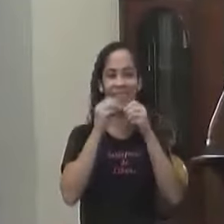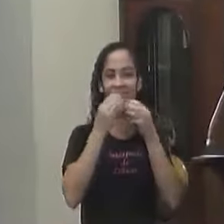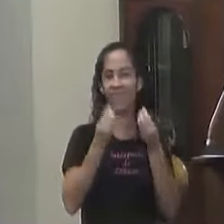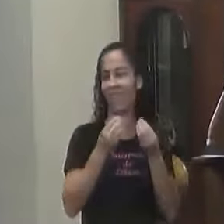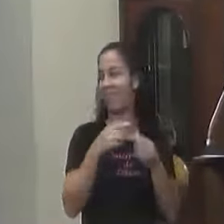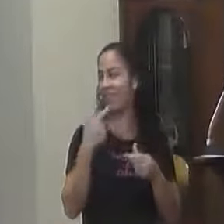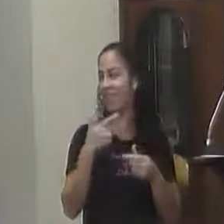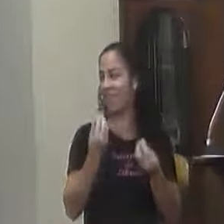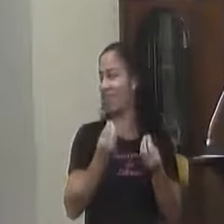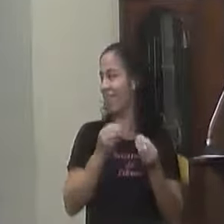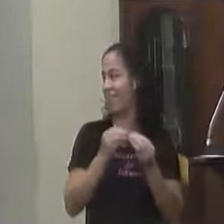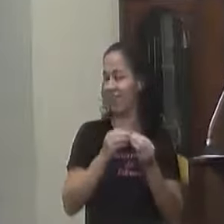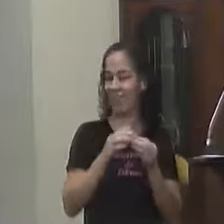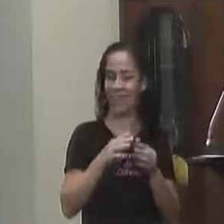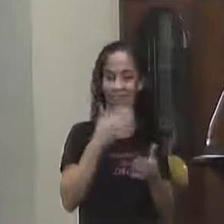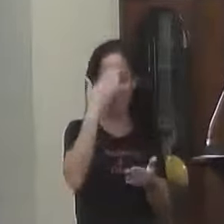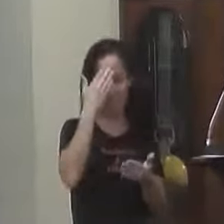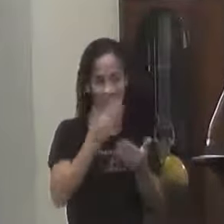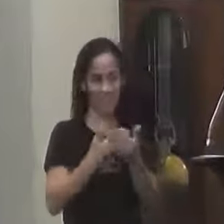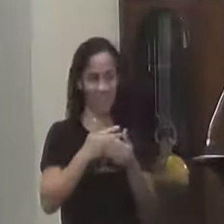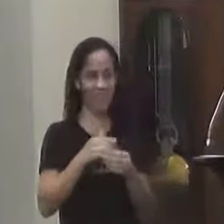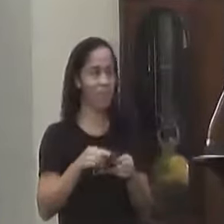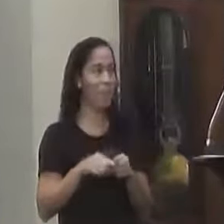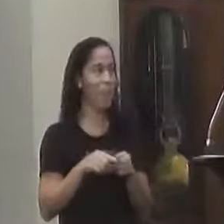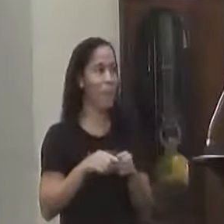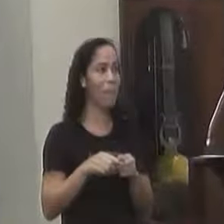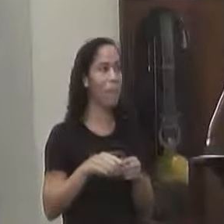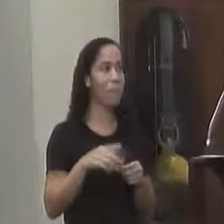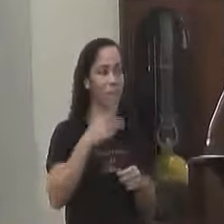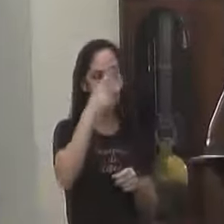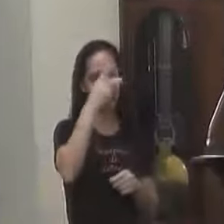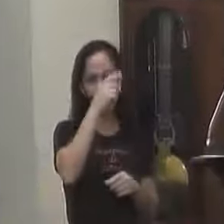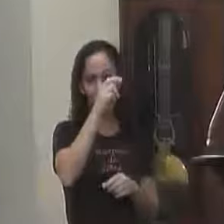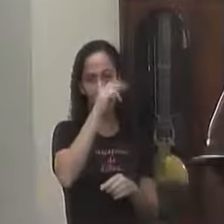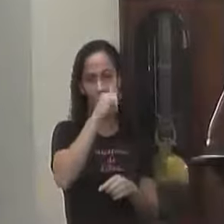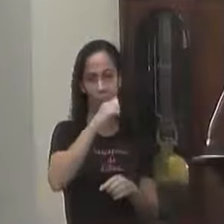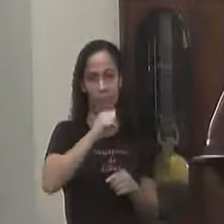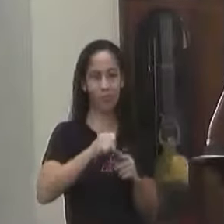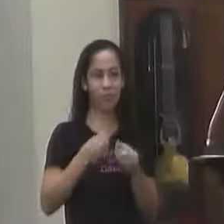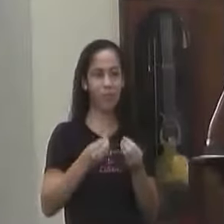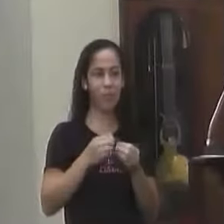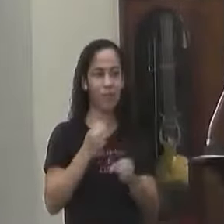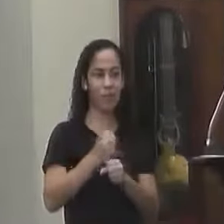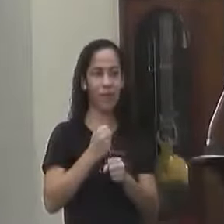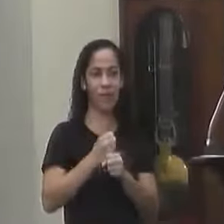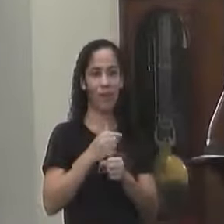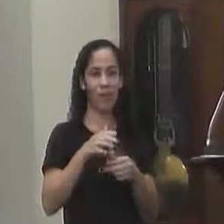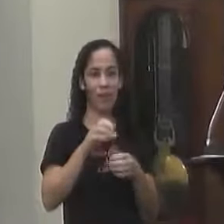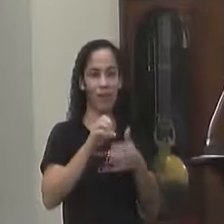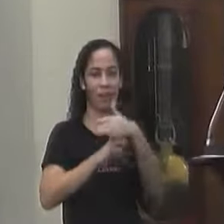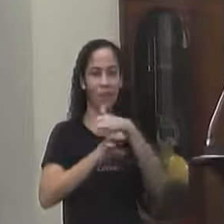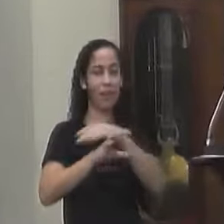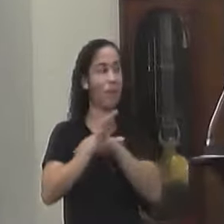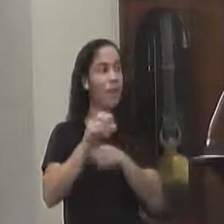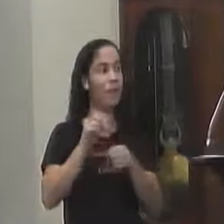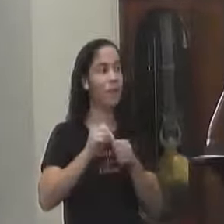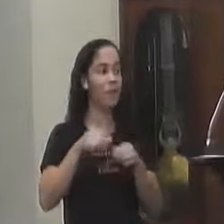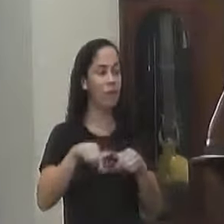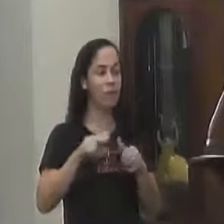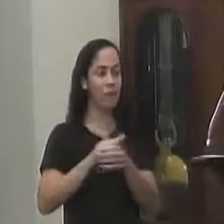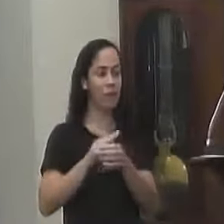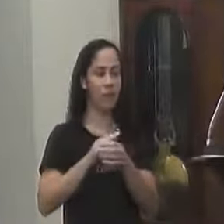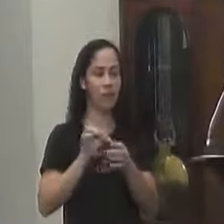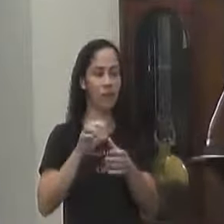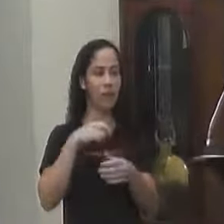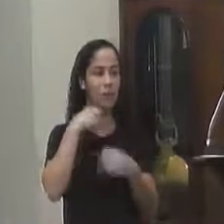Não só de lá Acredito também As outras Do paraíso E outras obras Que essa firma pegou Só fez vergonha No nosso município E